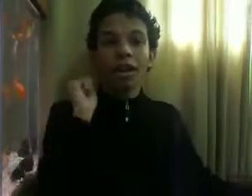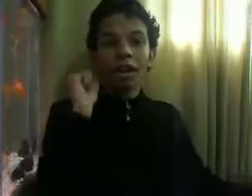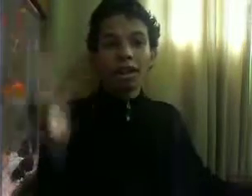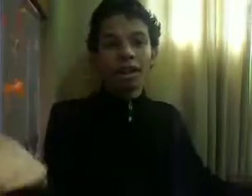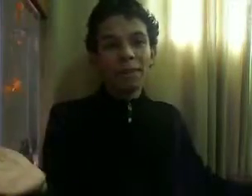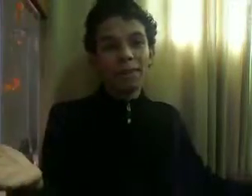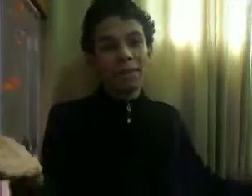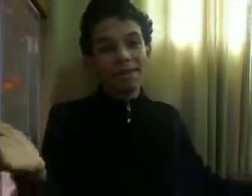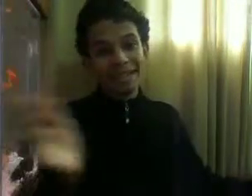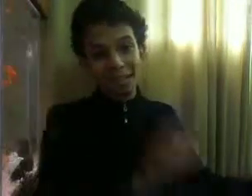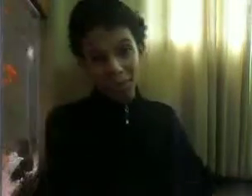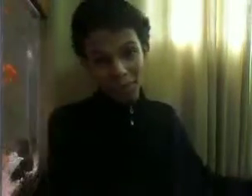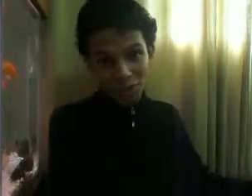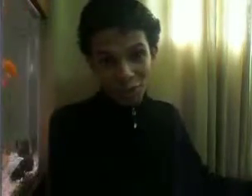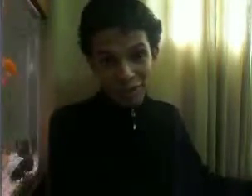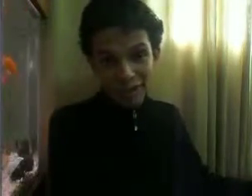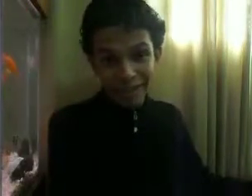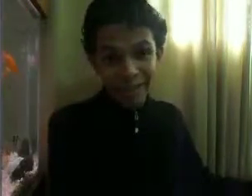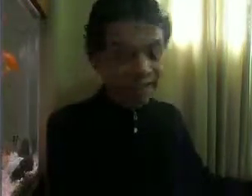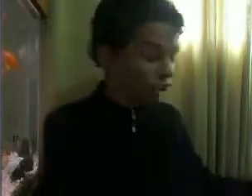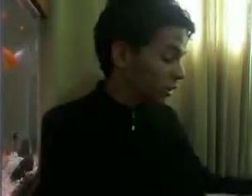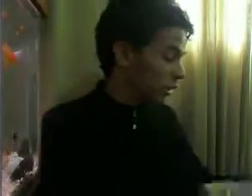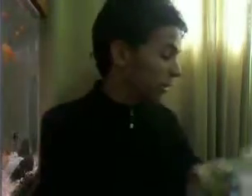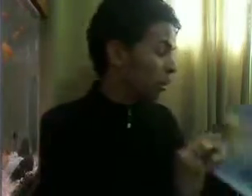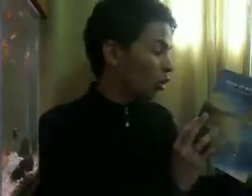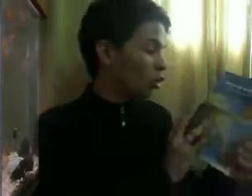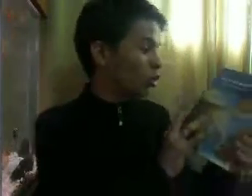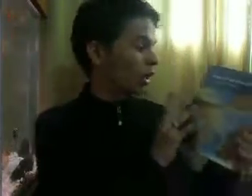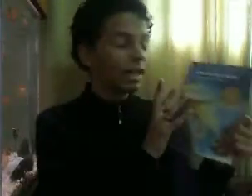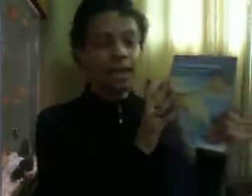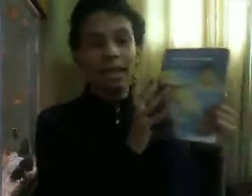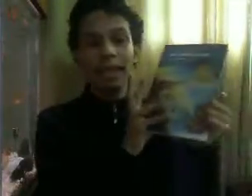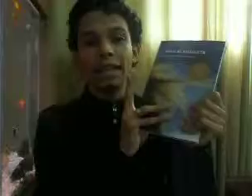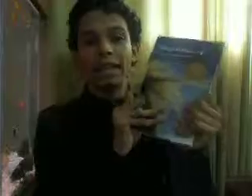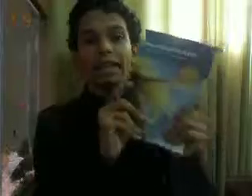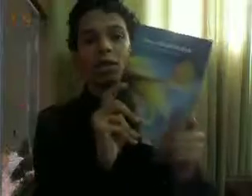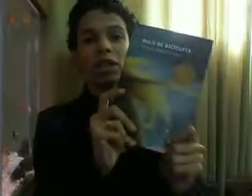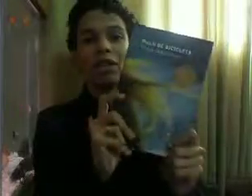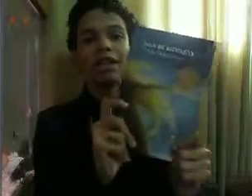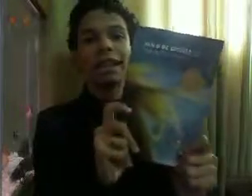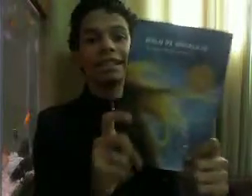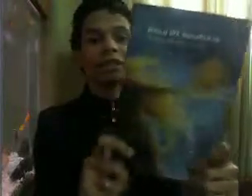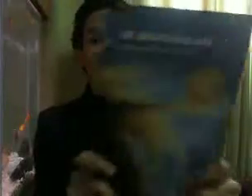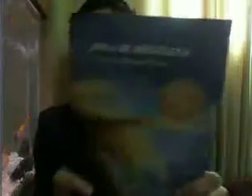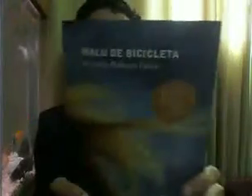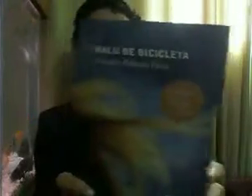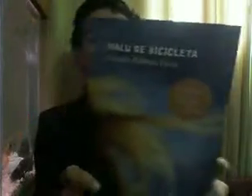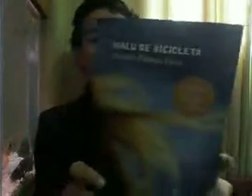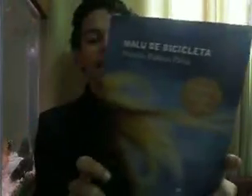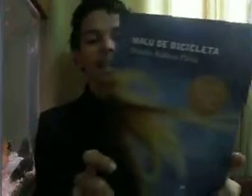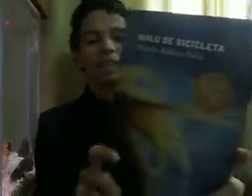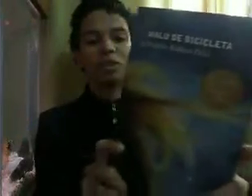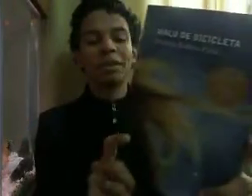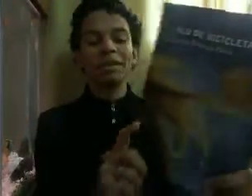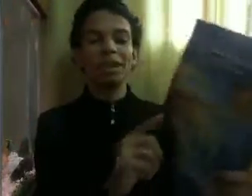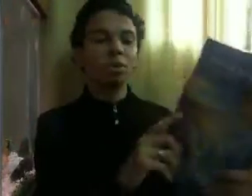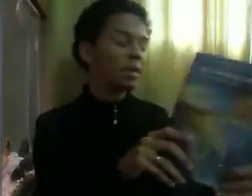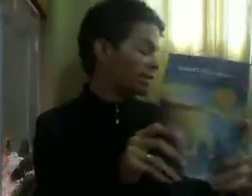Olá pessoas, esse é outro vídeo meu aqui na internet Bom, hoje eu vim falar então de Malu de Bicicleta do Marcelo Rubens